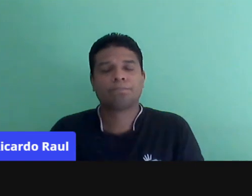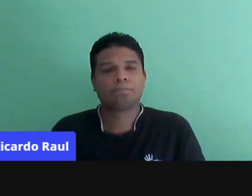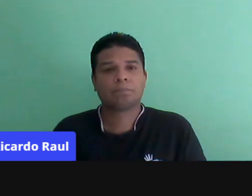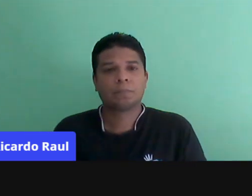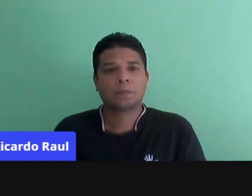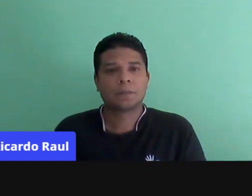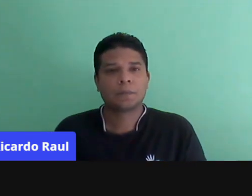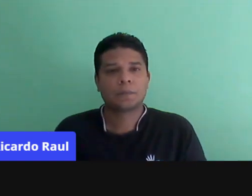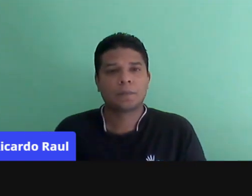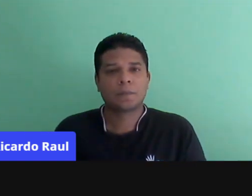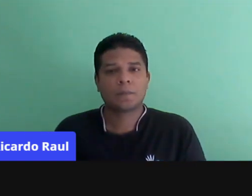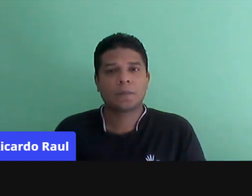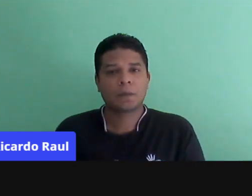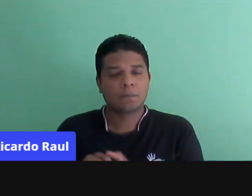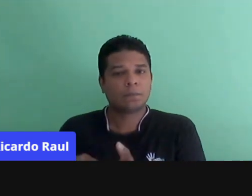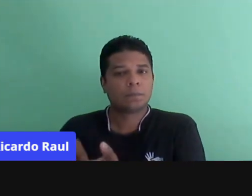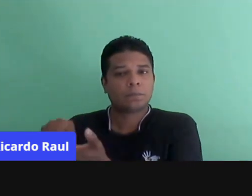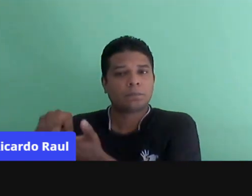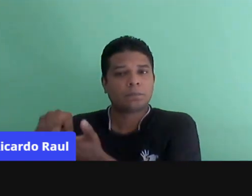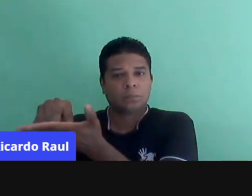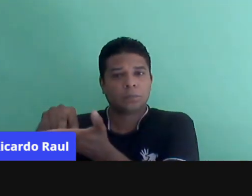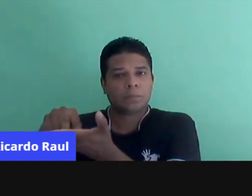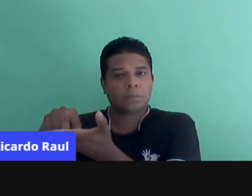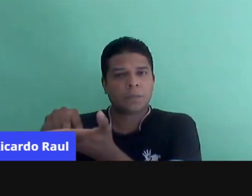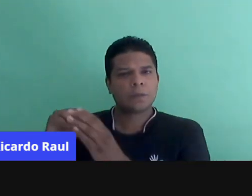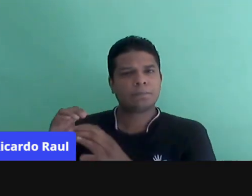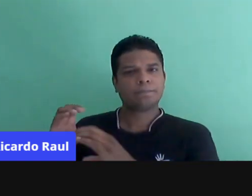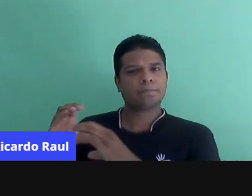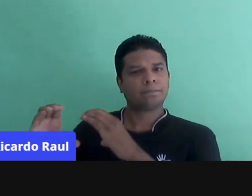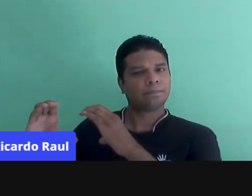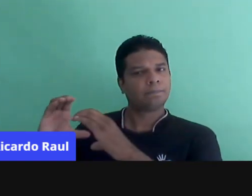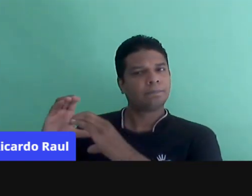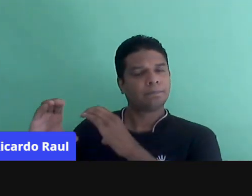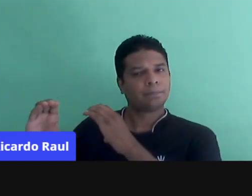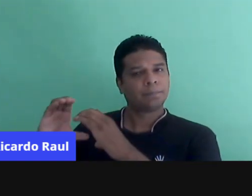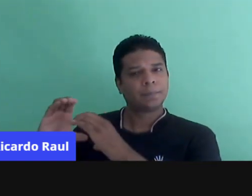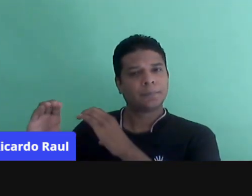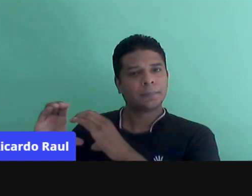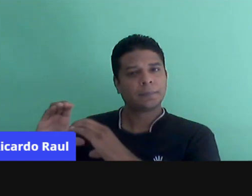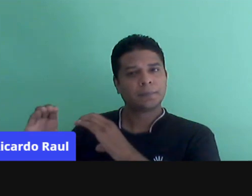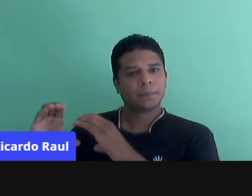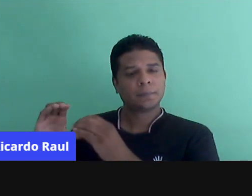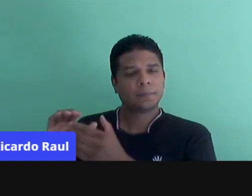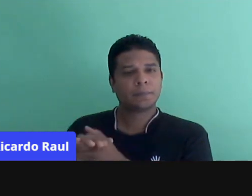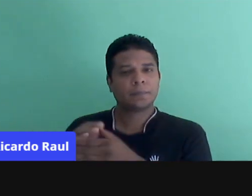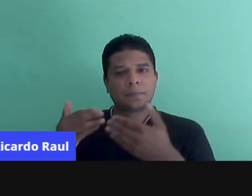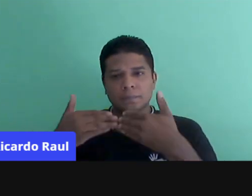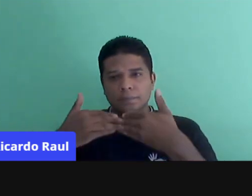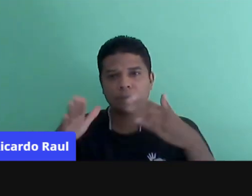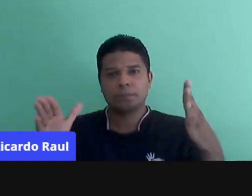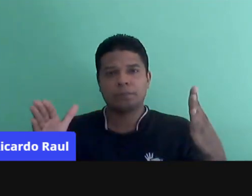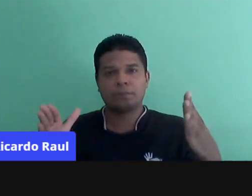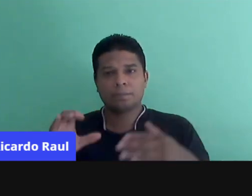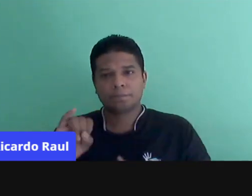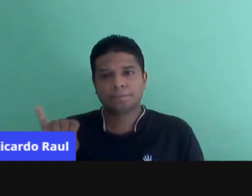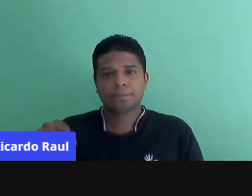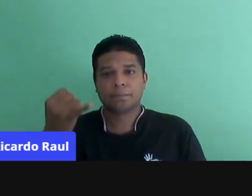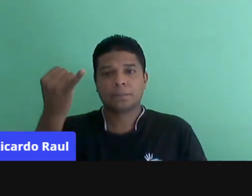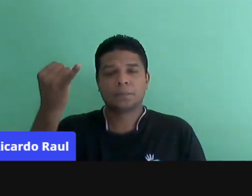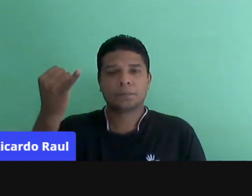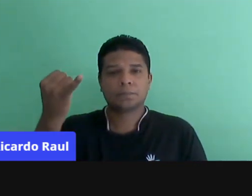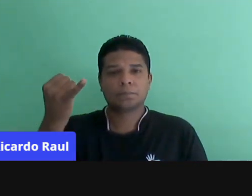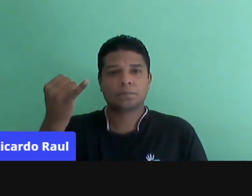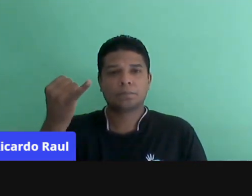E assumir posturas mais comunicativas em salas de aula abre oportunidades para que os alunos